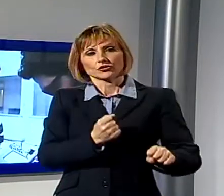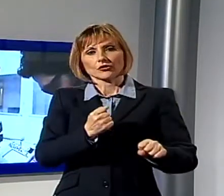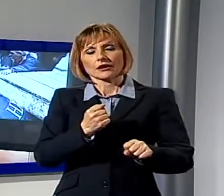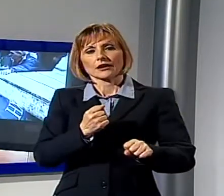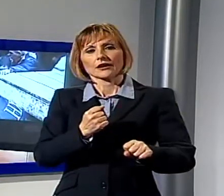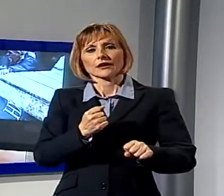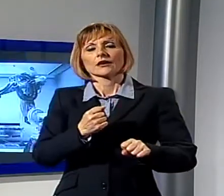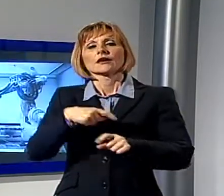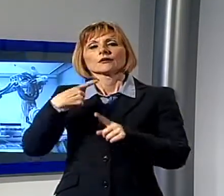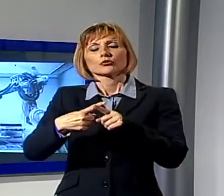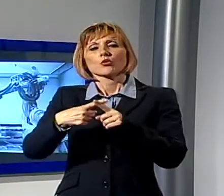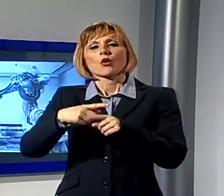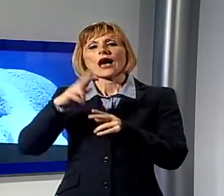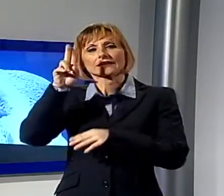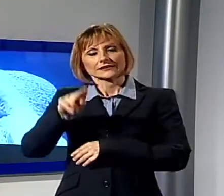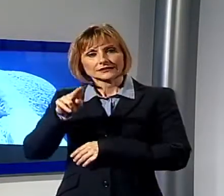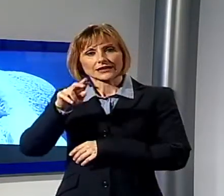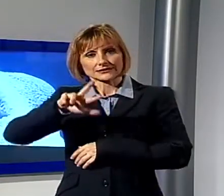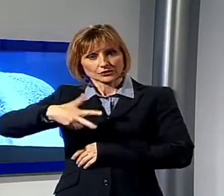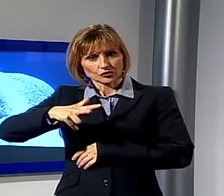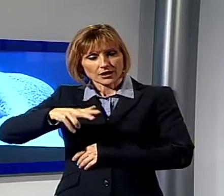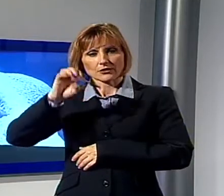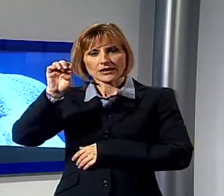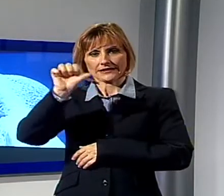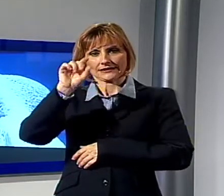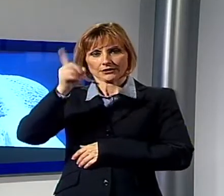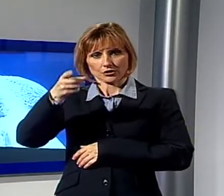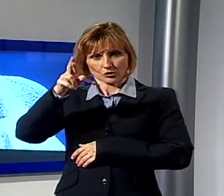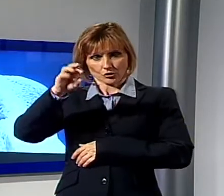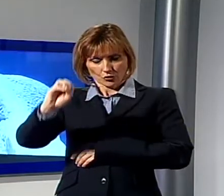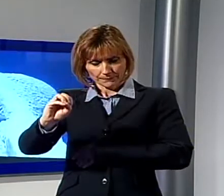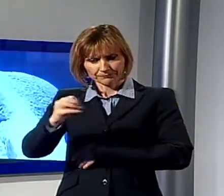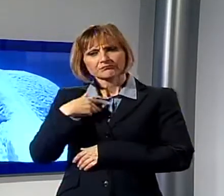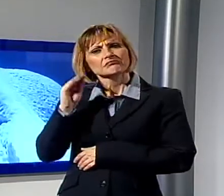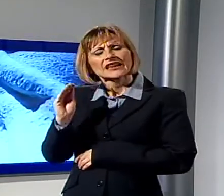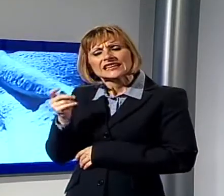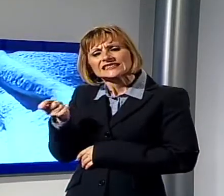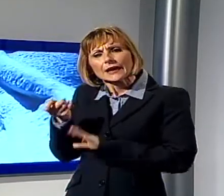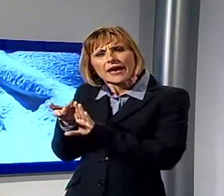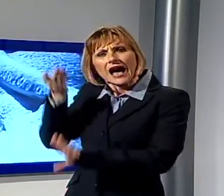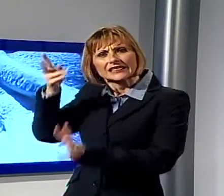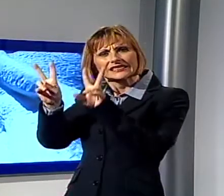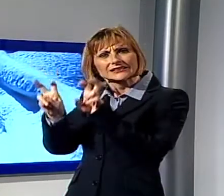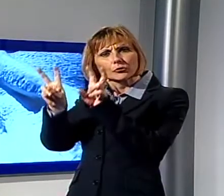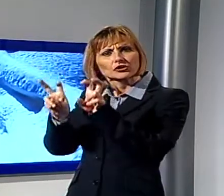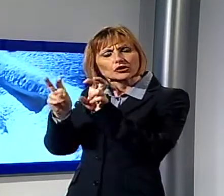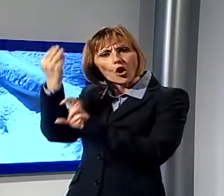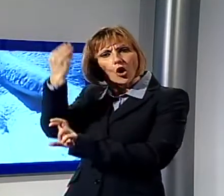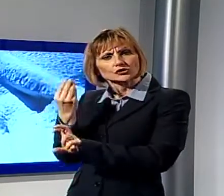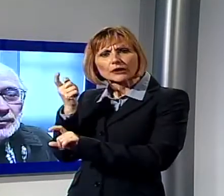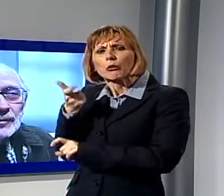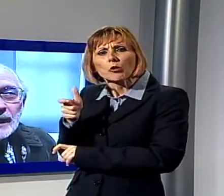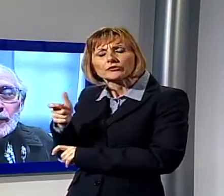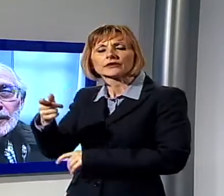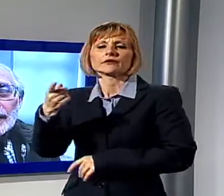'artista siciliano di fama internazionale Emilio Isgrò. Perché il Seme dell'Altissimo? Il senso è